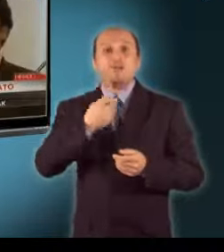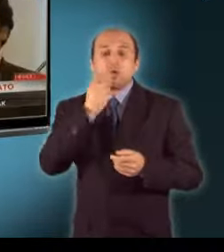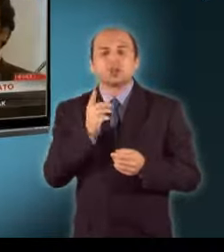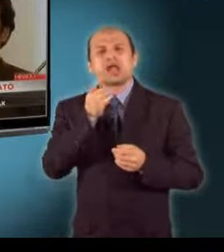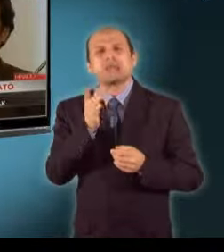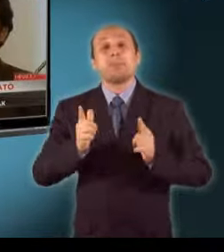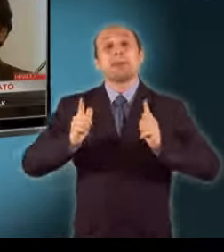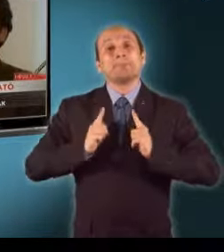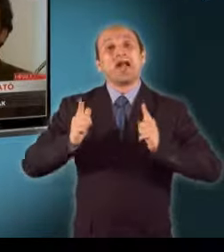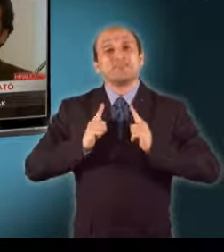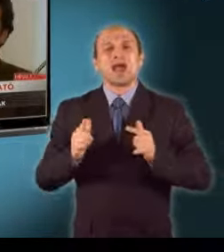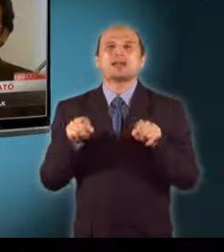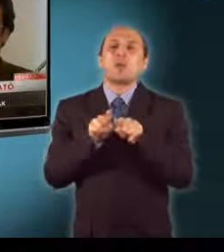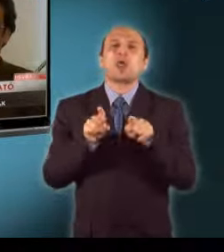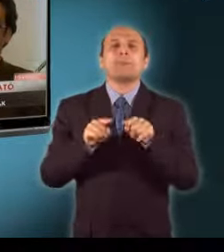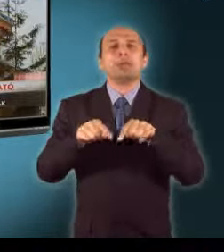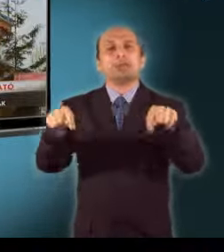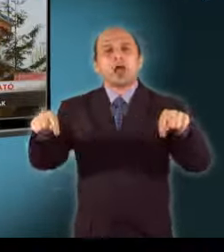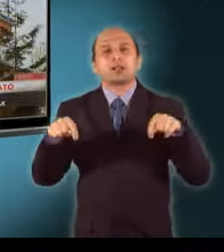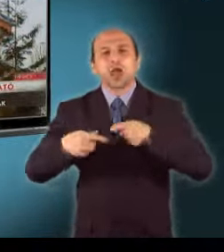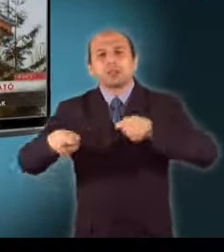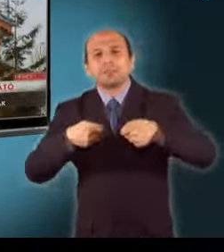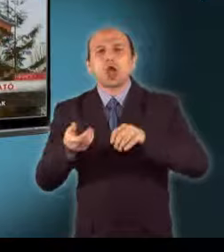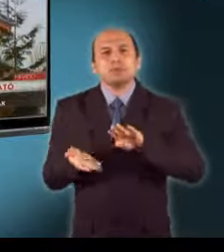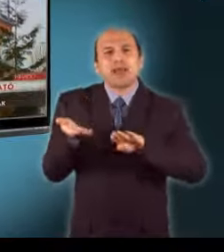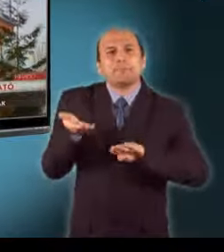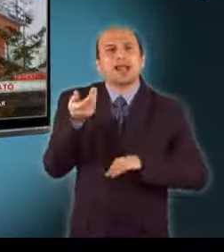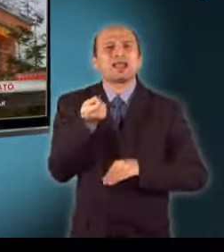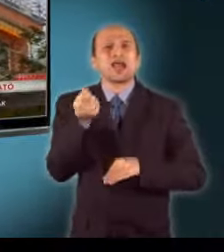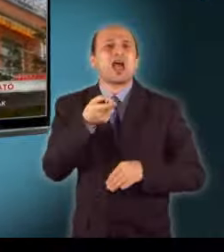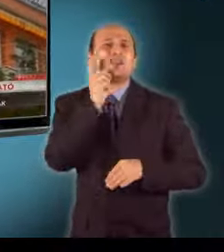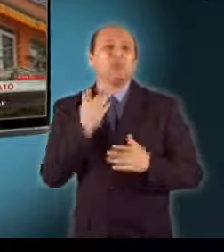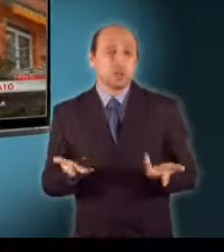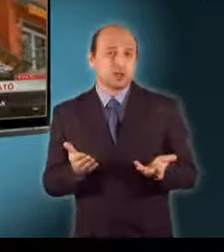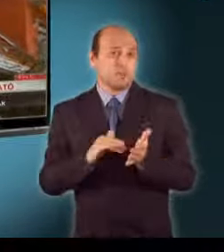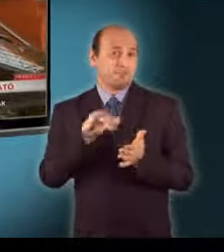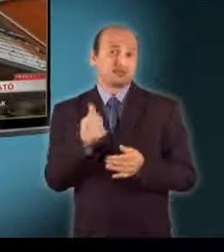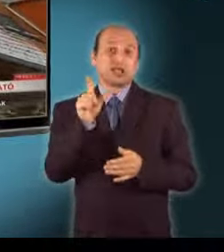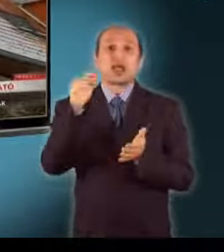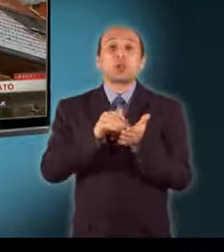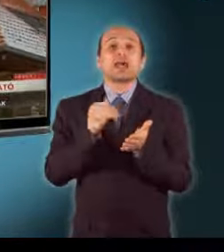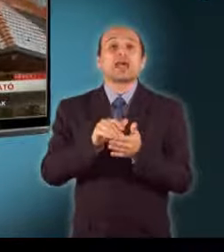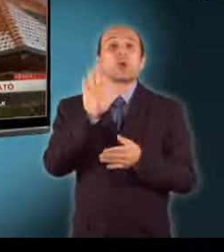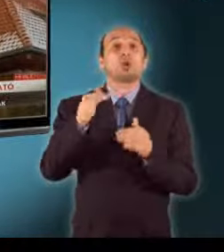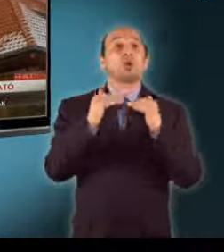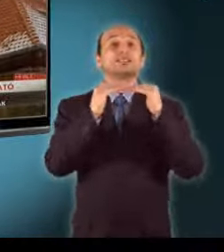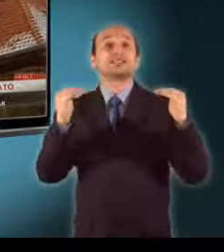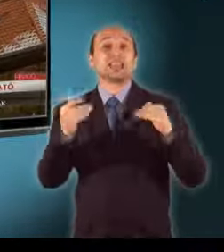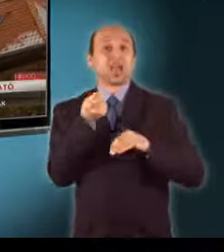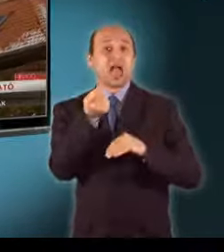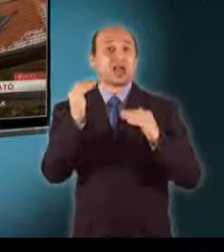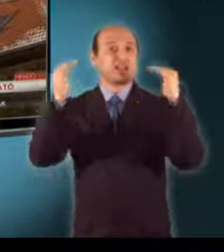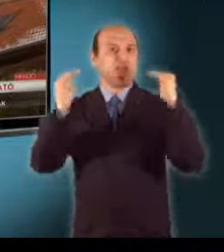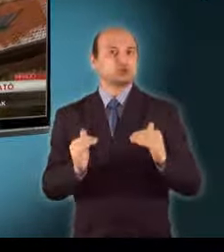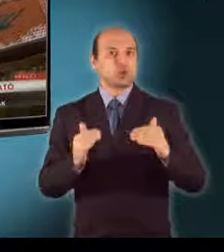picit magára tál a piac, emelkednek újra az árak. Jelenleg ugyanis a 2005-ös szintre csökkentek a lakóingatlanok árai, vagyis aki el is